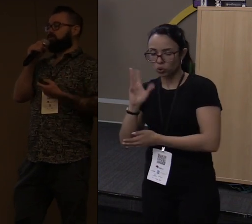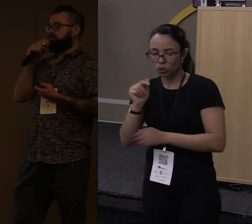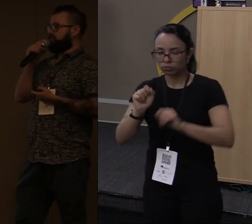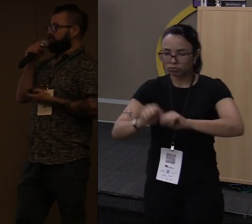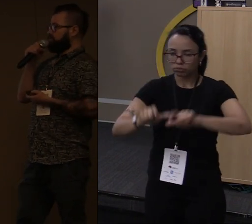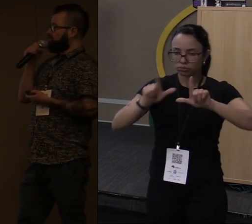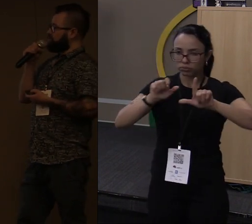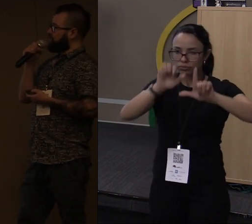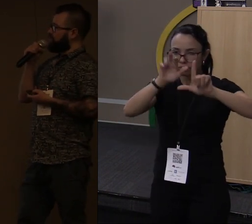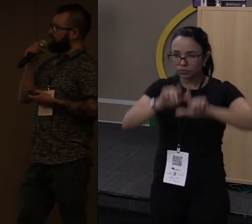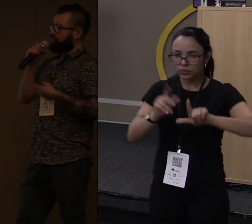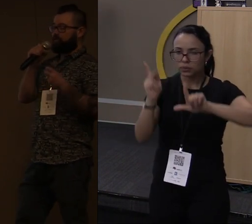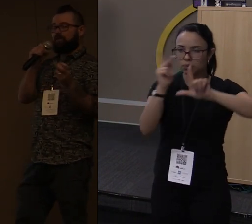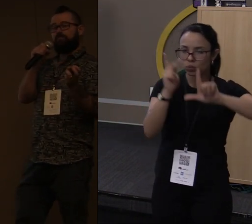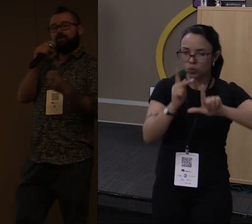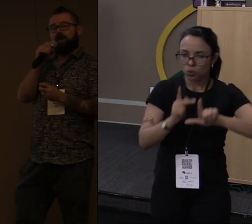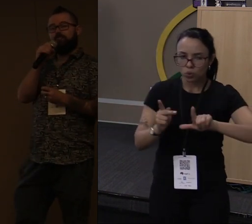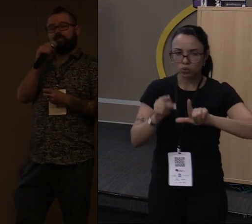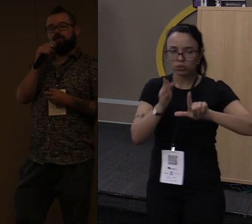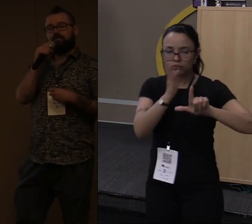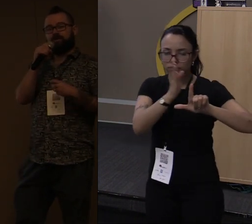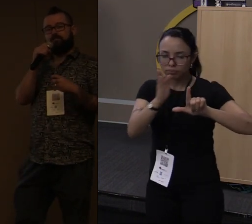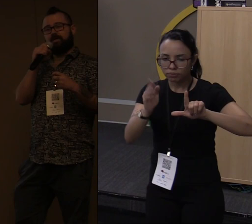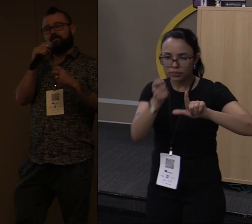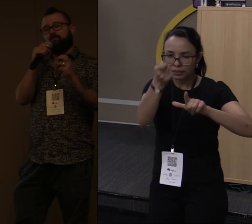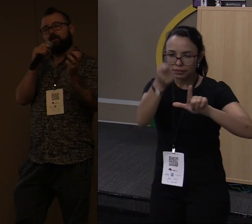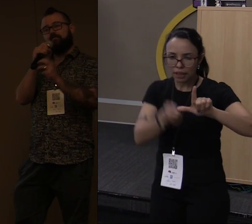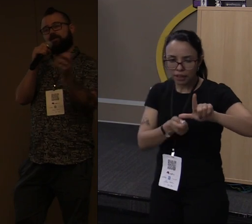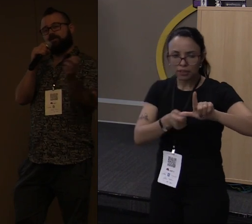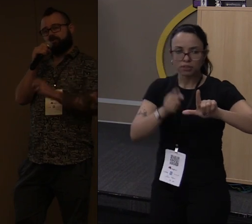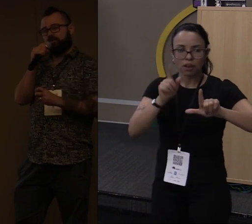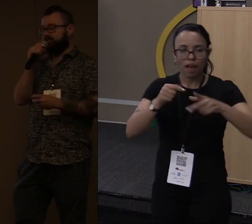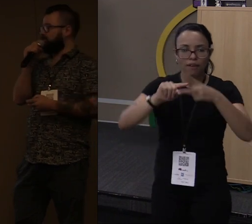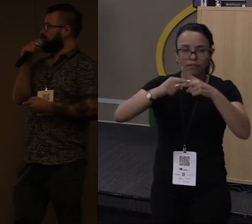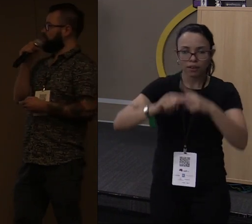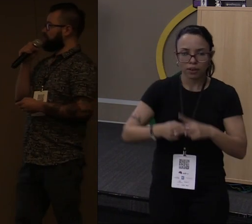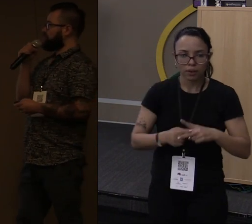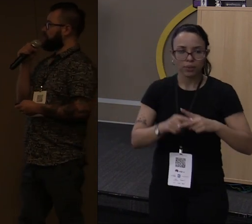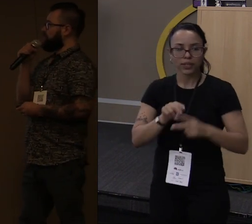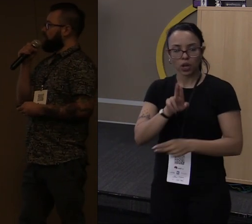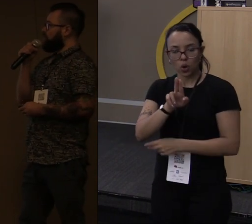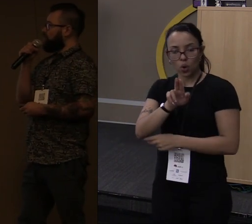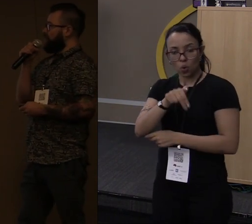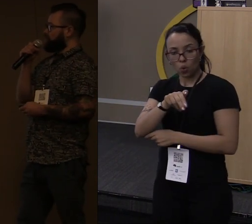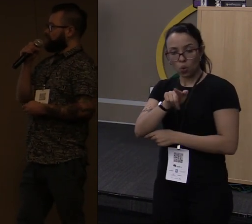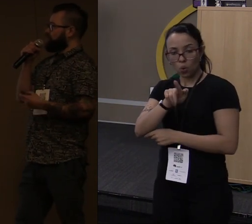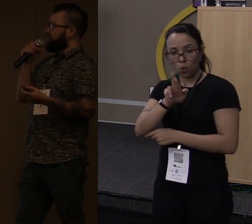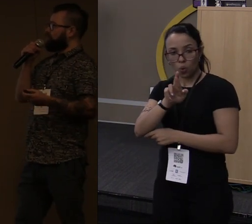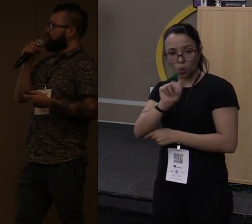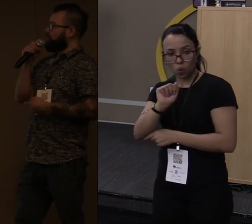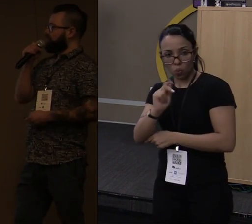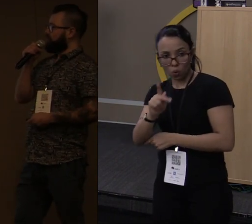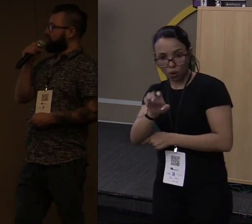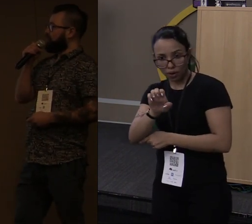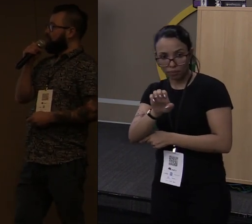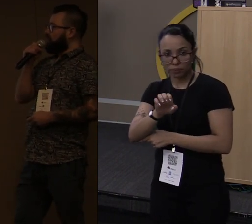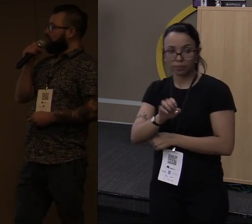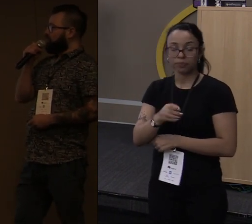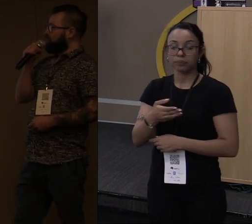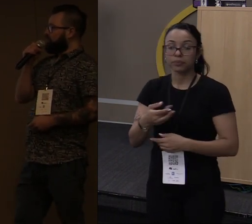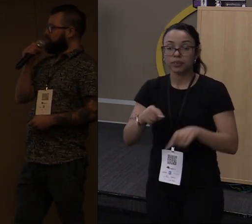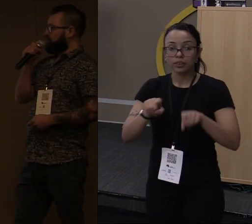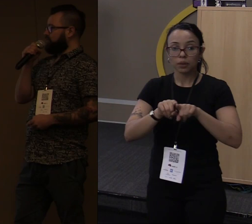do Visual Studio Code é feita pelo HipGrap, que é uma ferramenta 1Grap, que foi reescrito em Rust. O Azure também tem Rust.